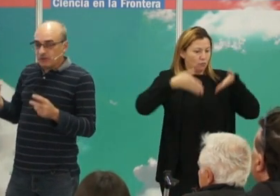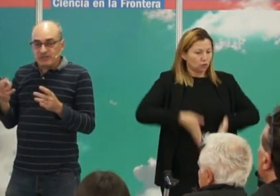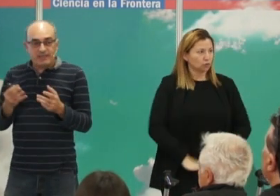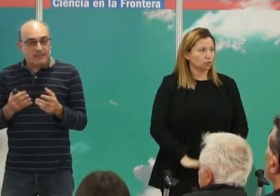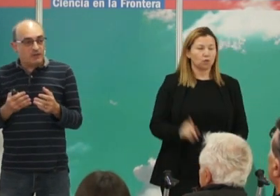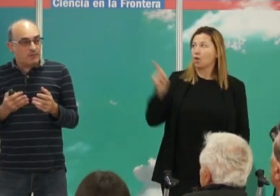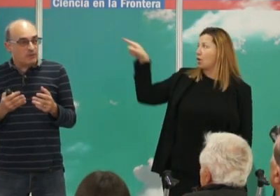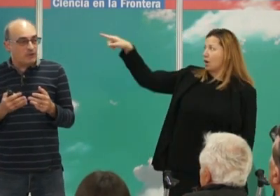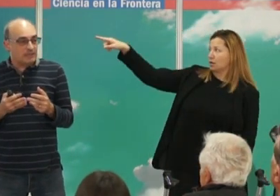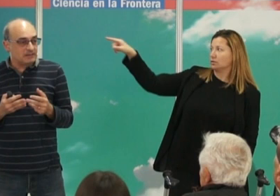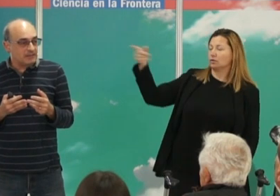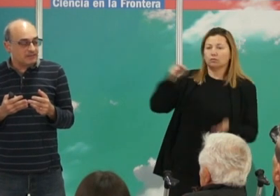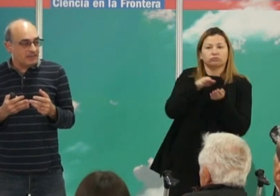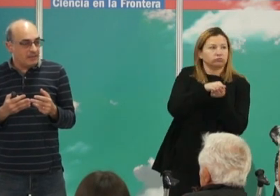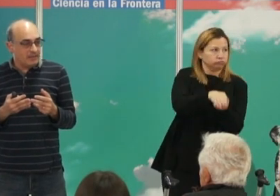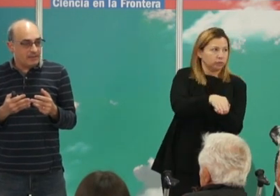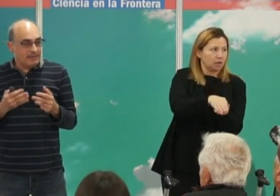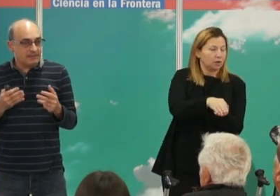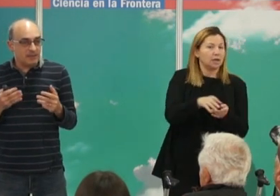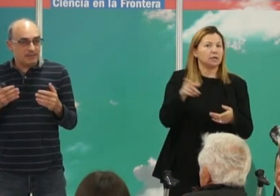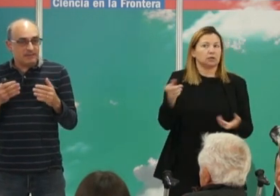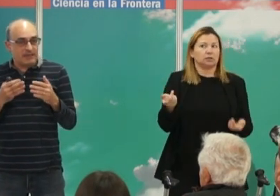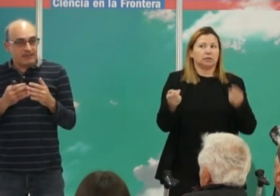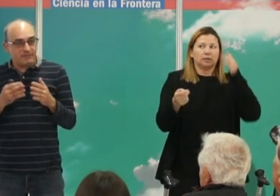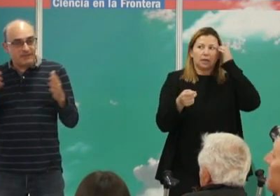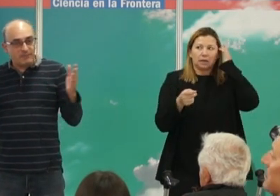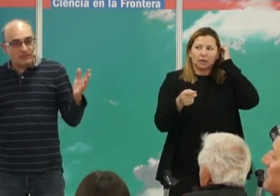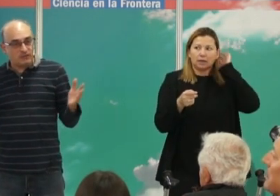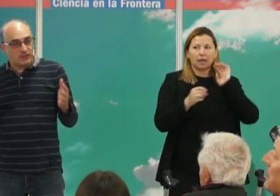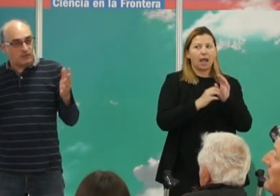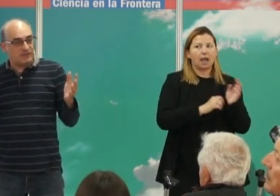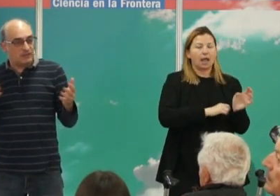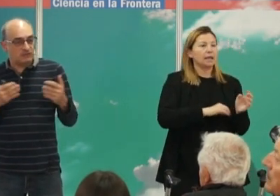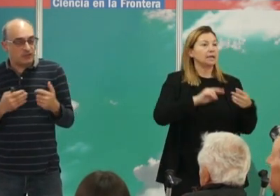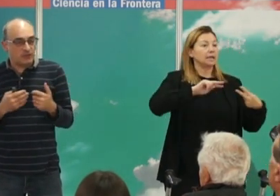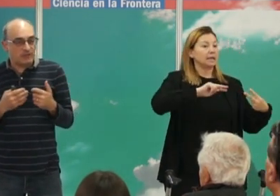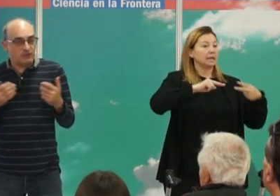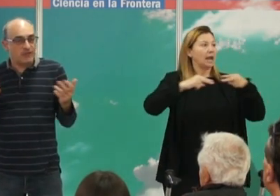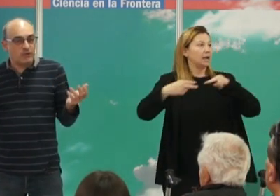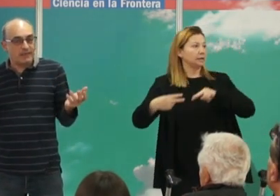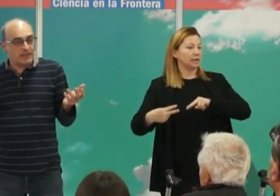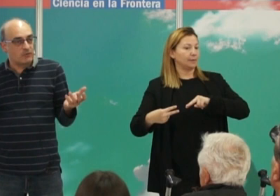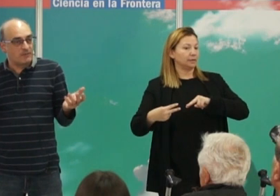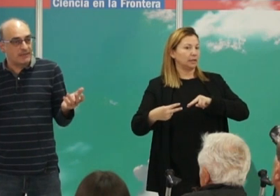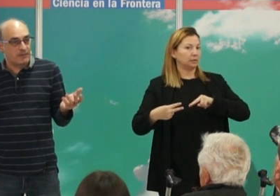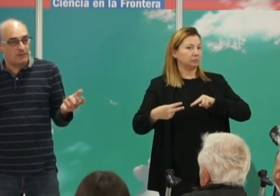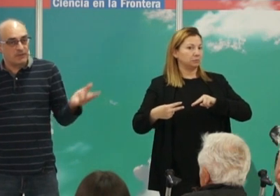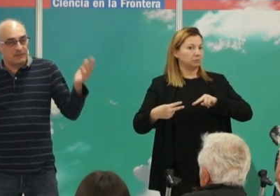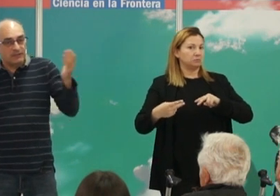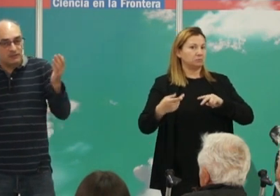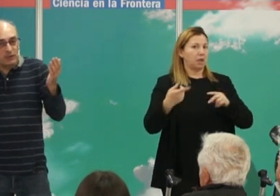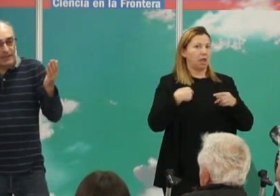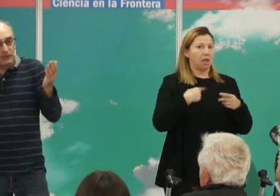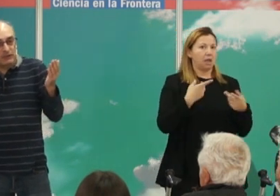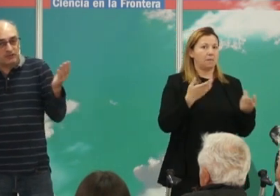La consanguinidad lo que provoca es que genéticamente haya fragmentos enormes de nuestro genoma donde no haya ninguna variación.